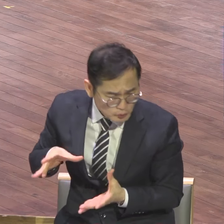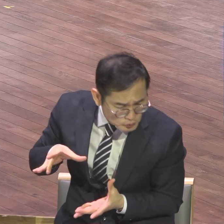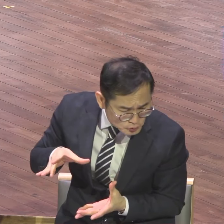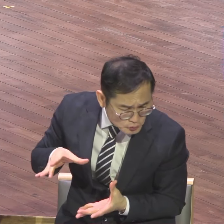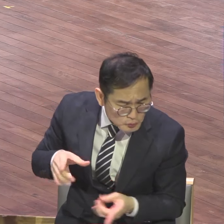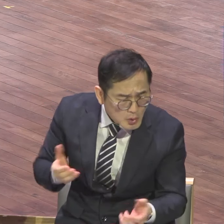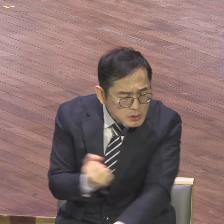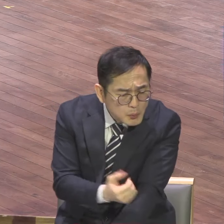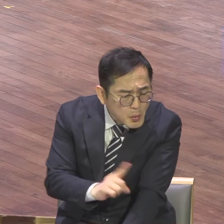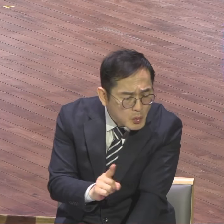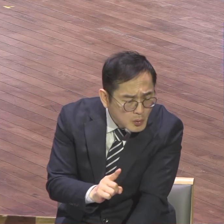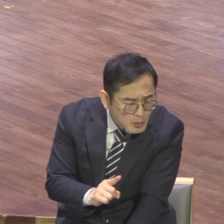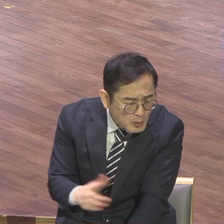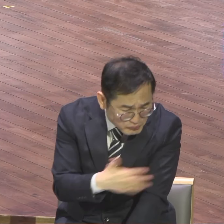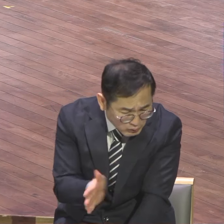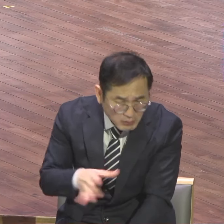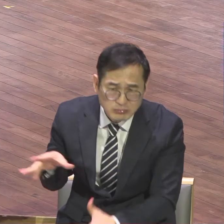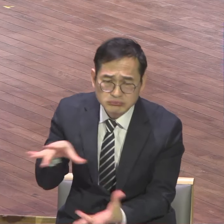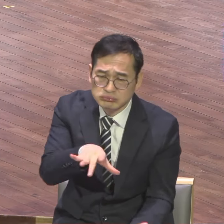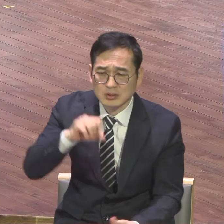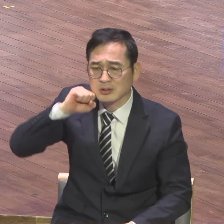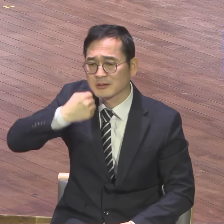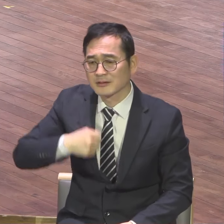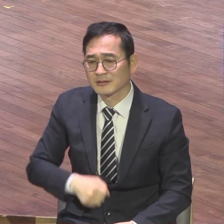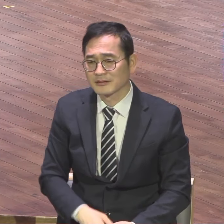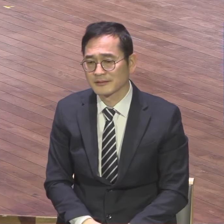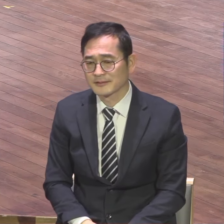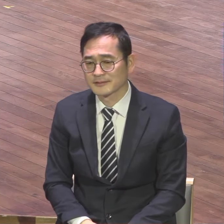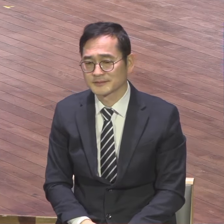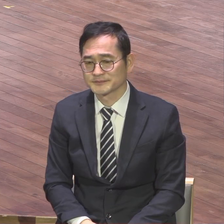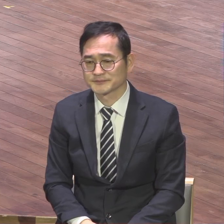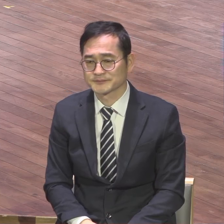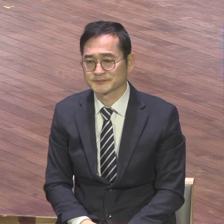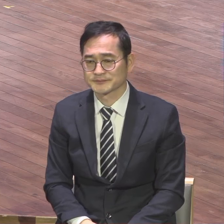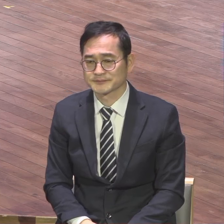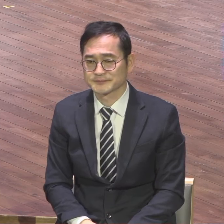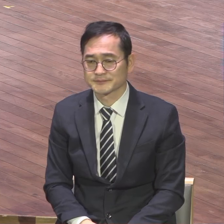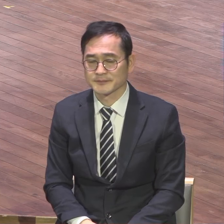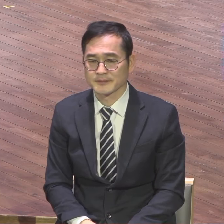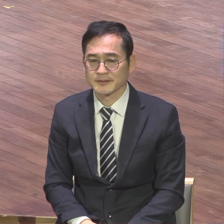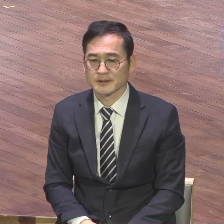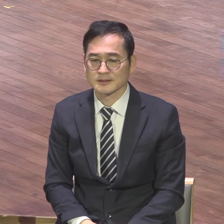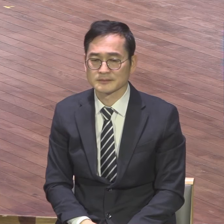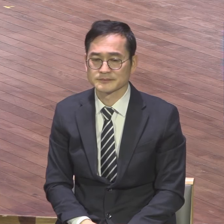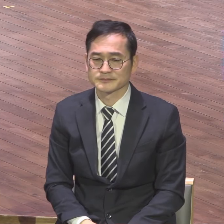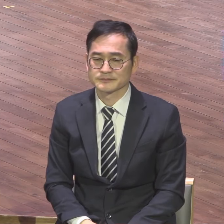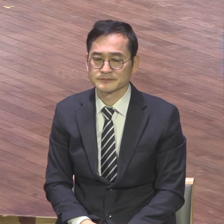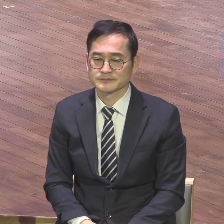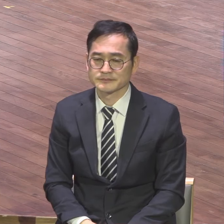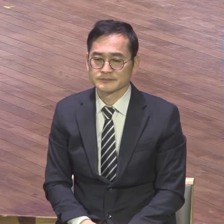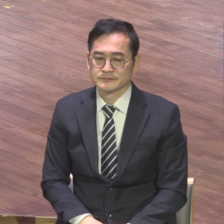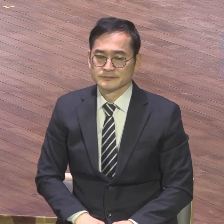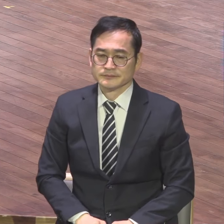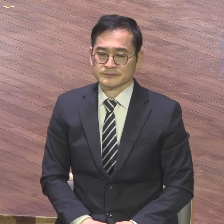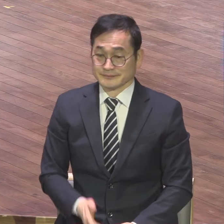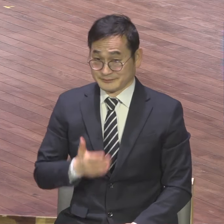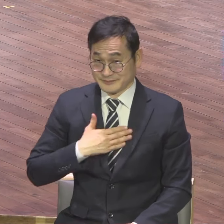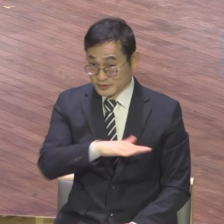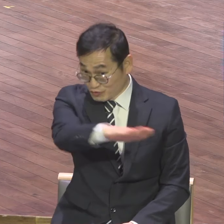하나님 앞에서요 여러분 변명하면 안 돼요 이런 변명처럼 할 거 없습니다 전도사입니다 여러분 구원받은